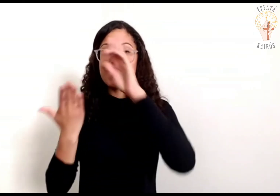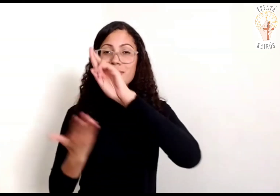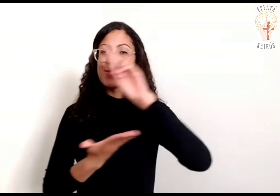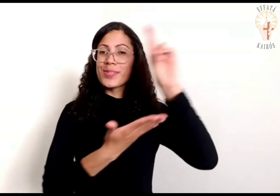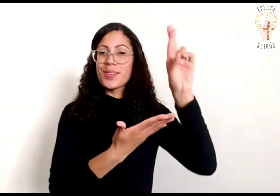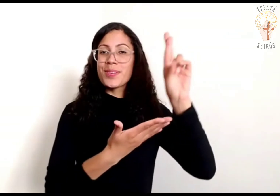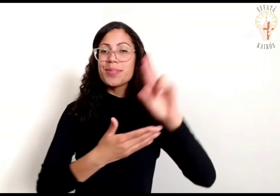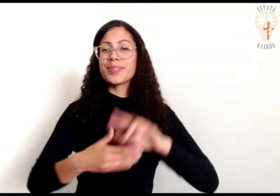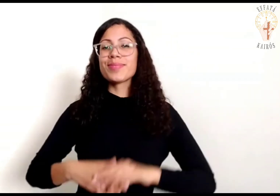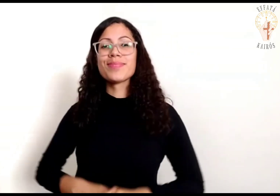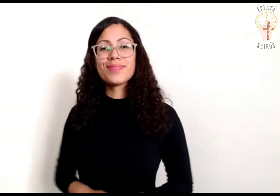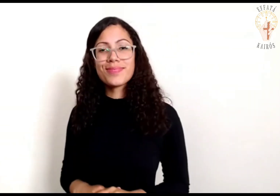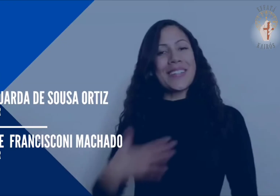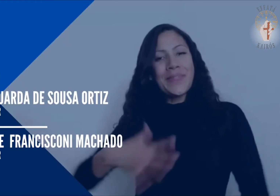Palavra do Senhor